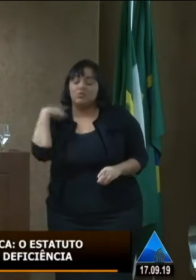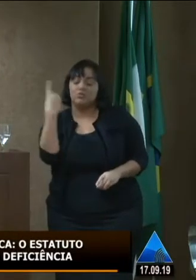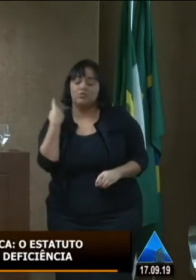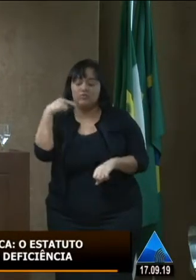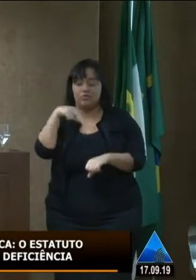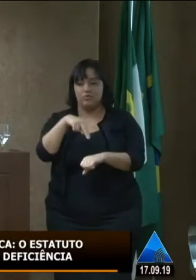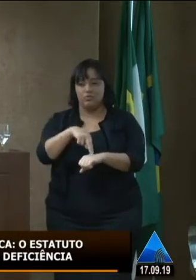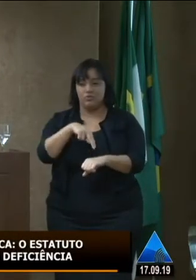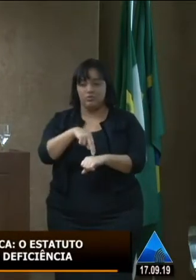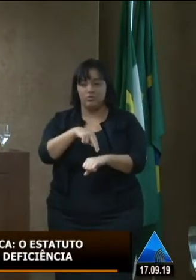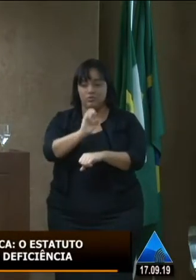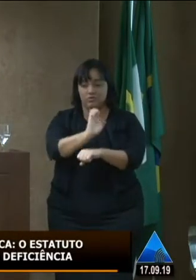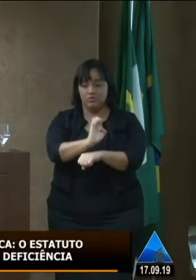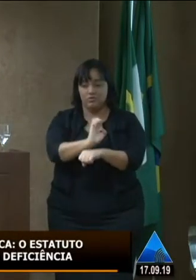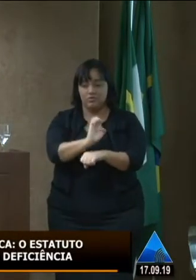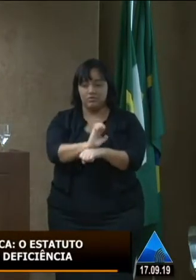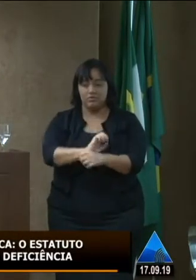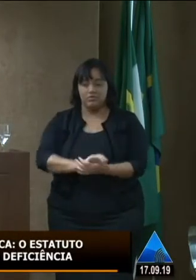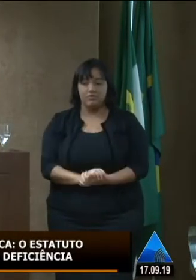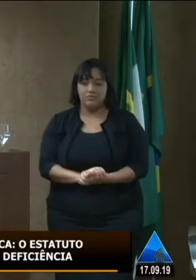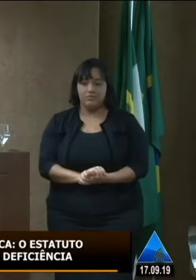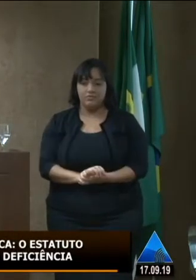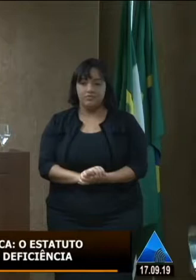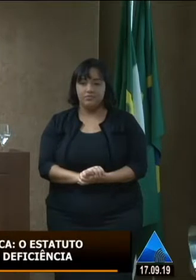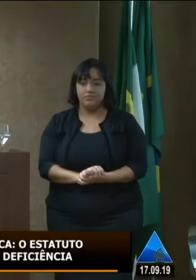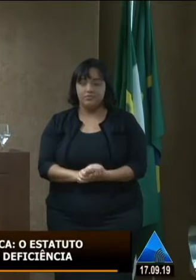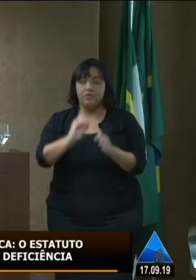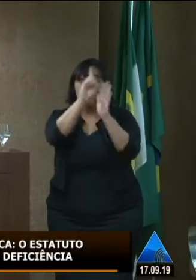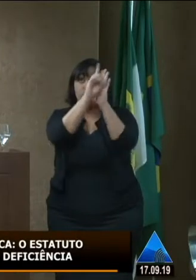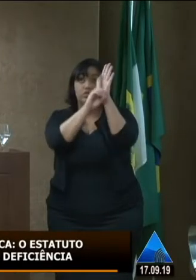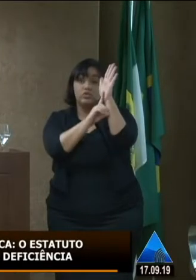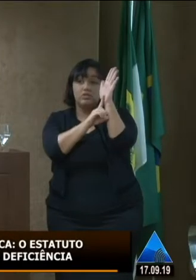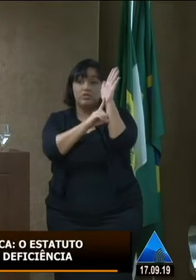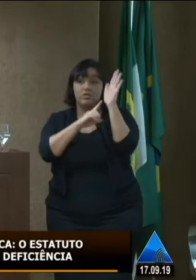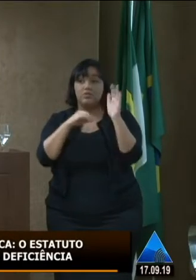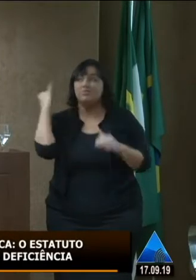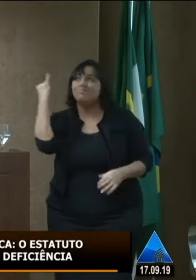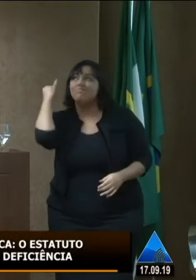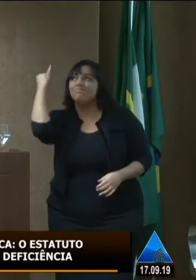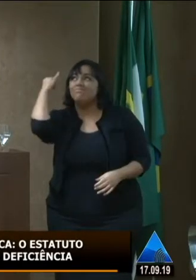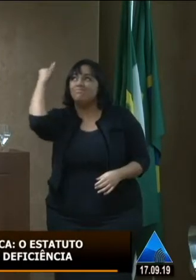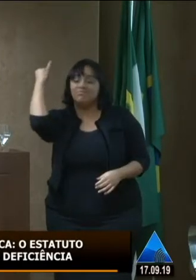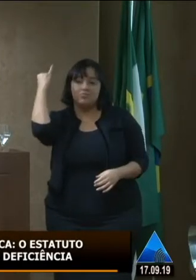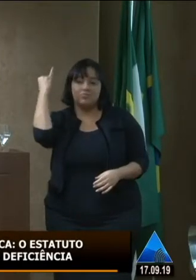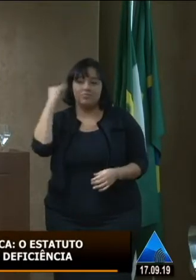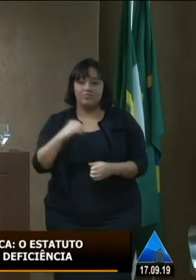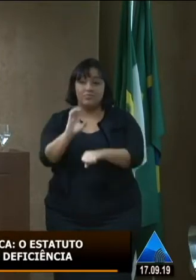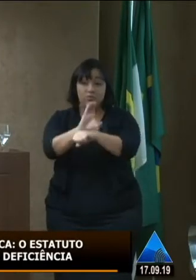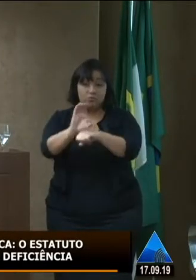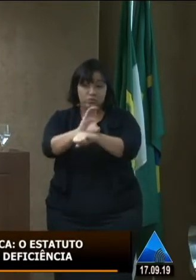garantia de acesso aos direitos fundamentais que estão garantidos a partir da carta constitucional